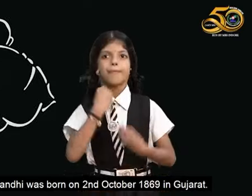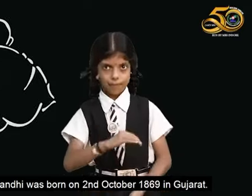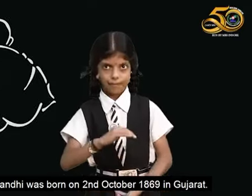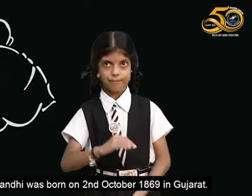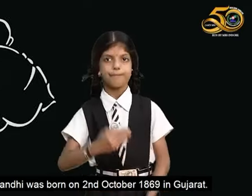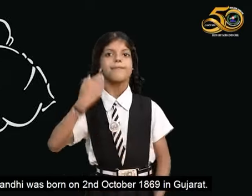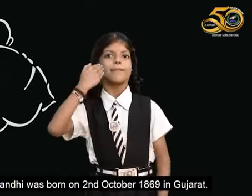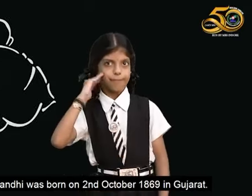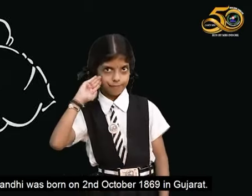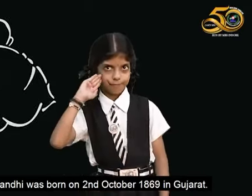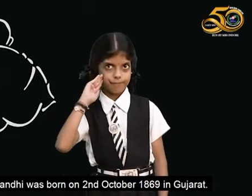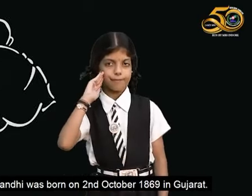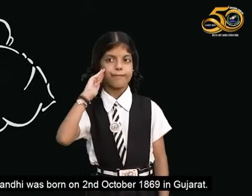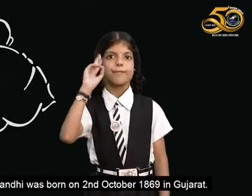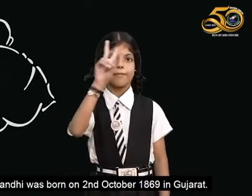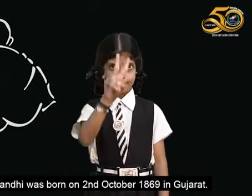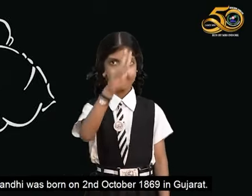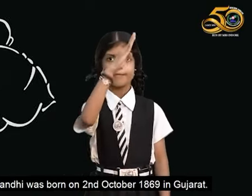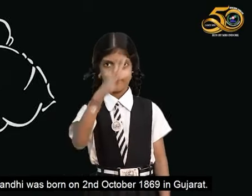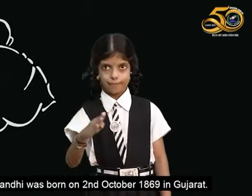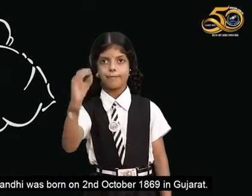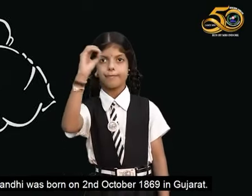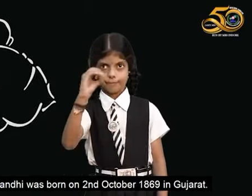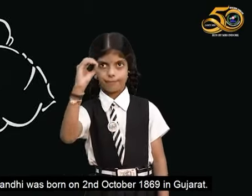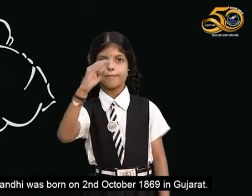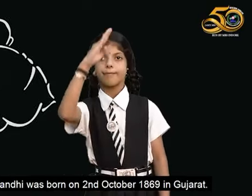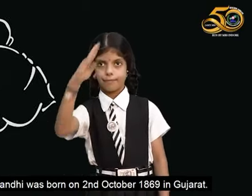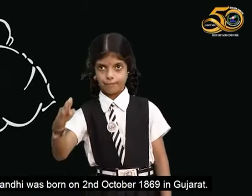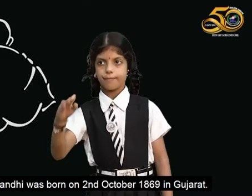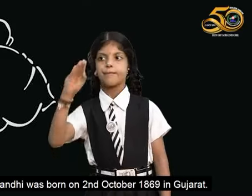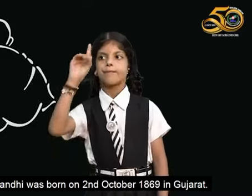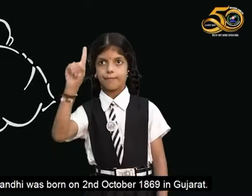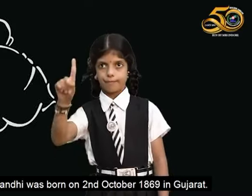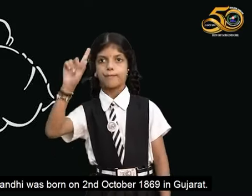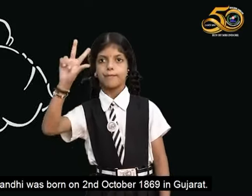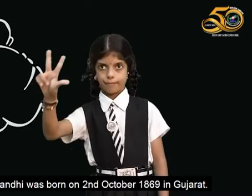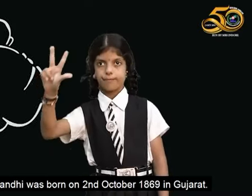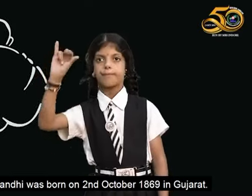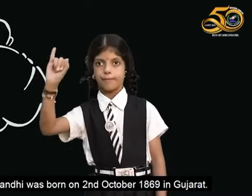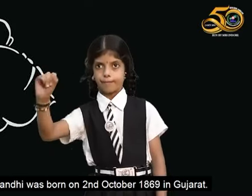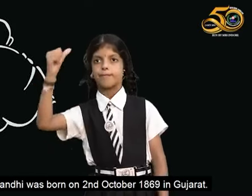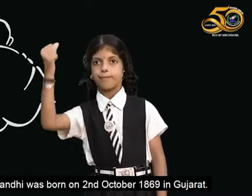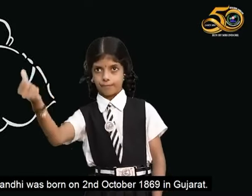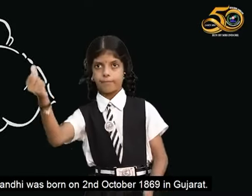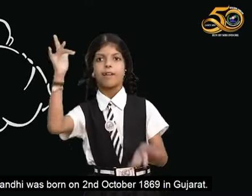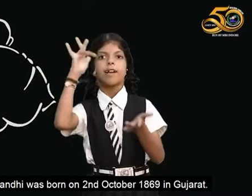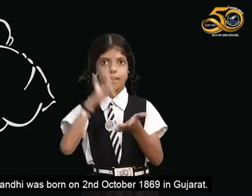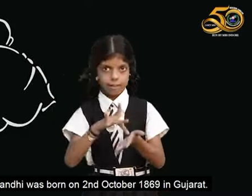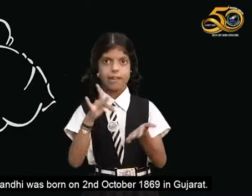दो अक्टोबर सन अठारह सो उनहत्तर में गुजरात राज्य